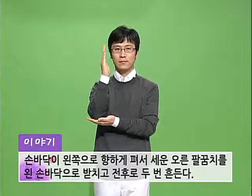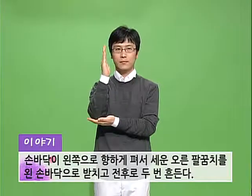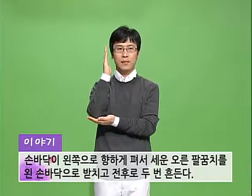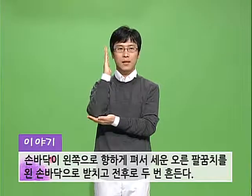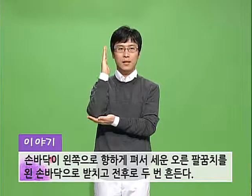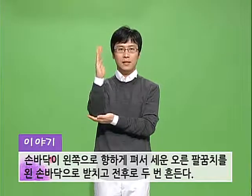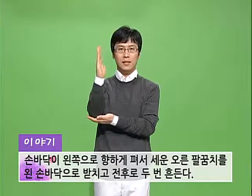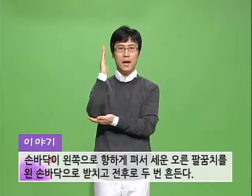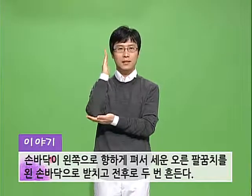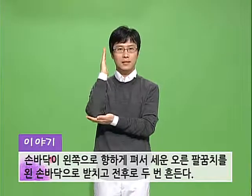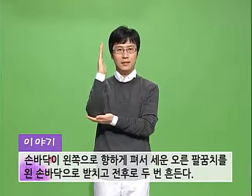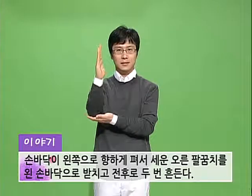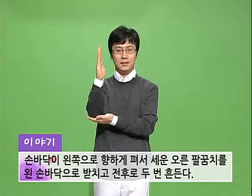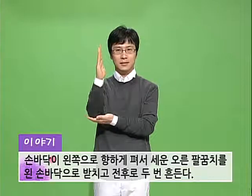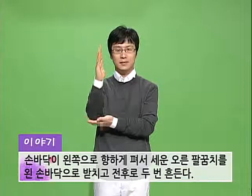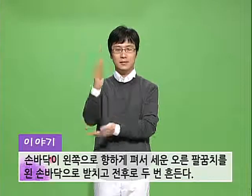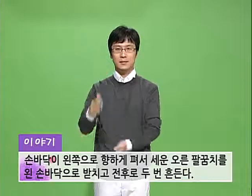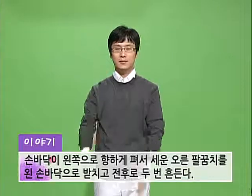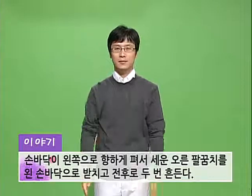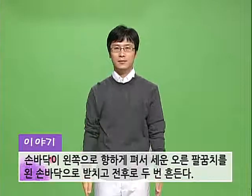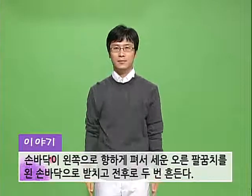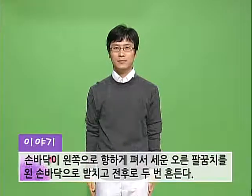전후로 두 번 흔듭니다.